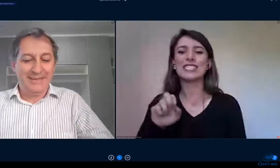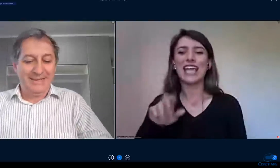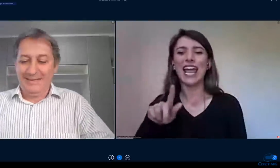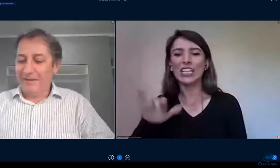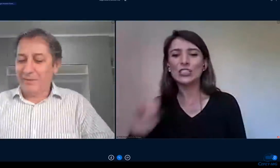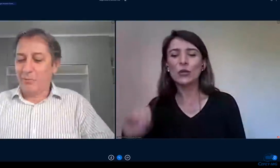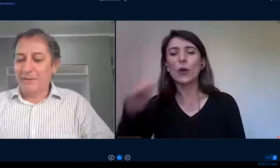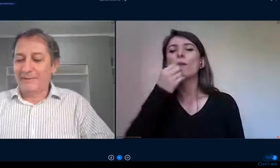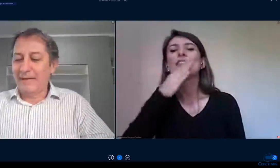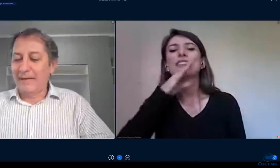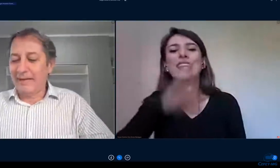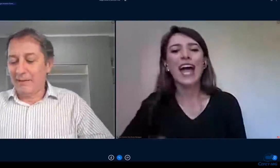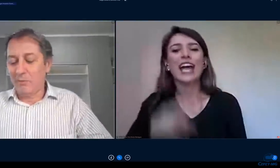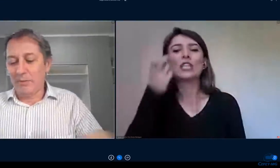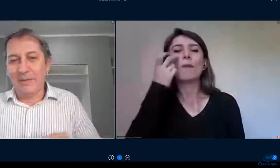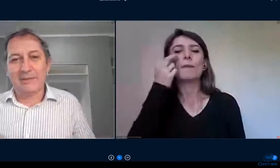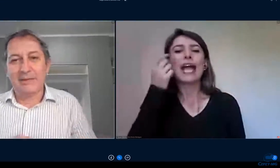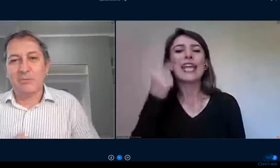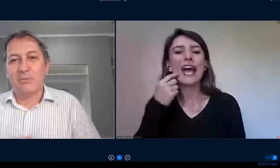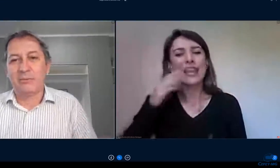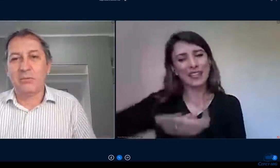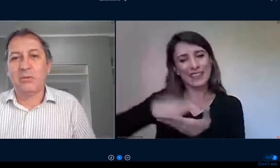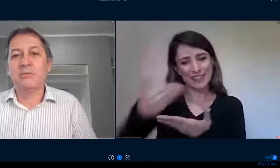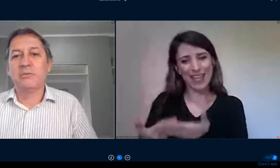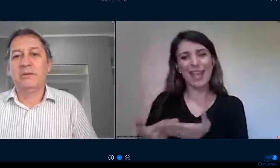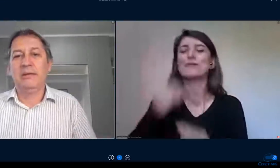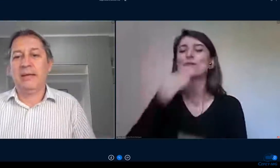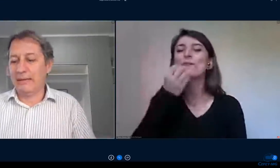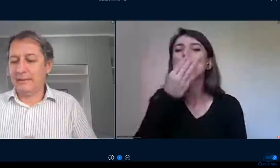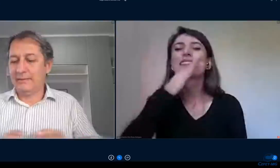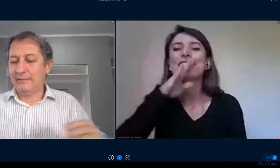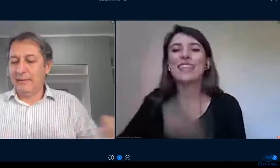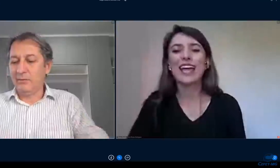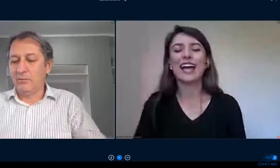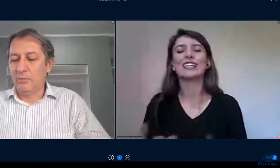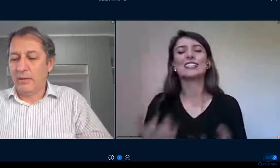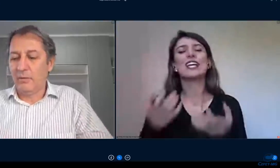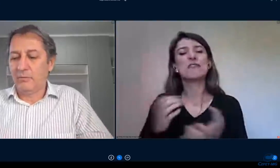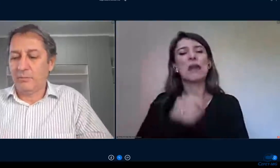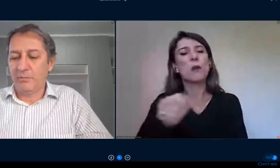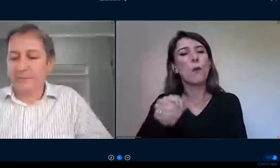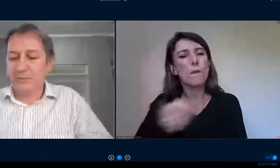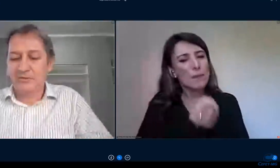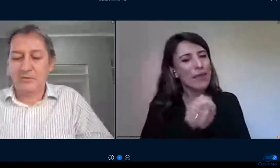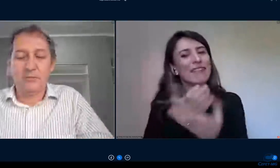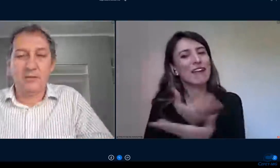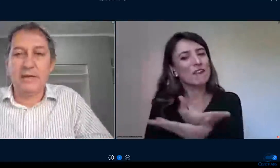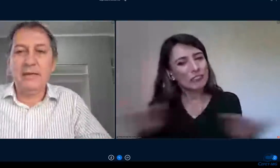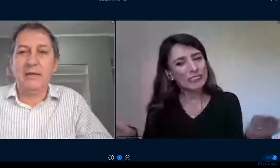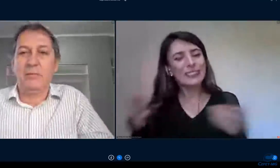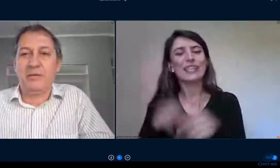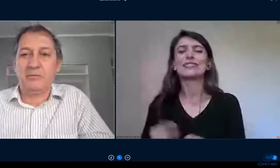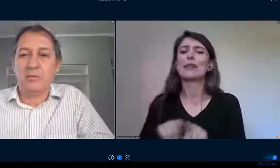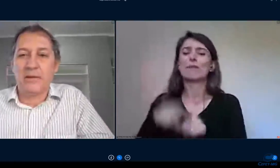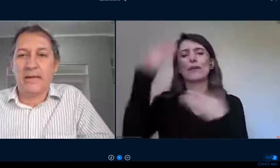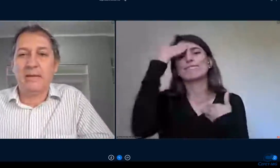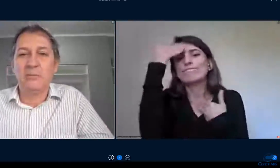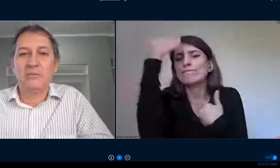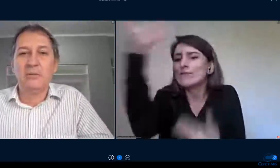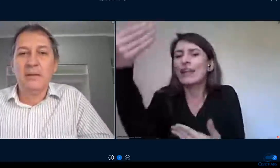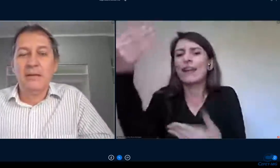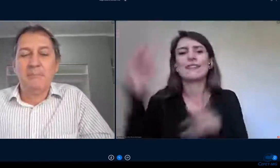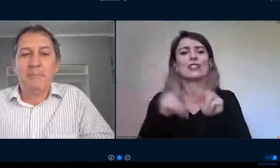quero começar cumprimentando a todos e agradecendo aos professores Giovanni e ao professor